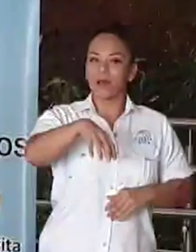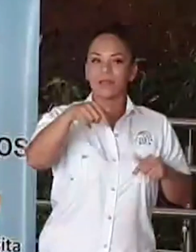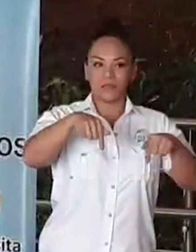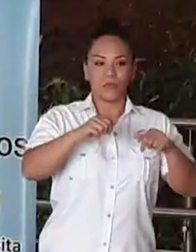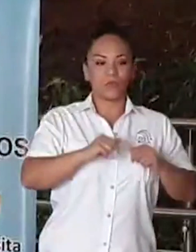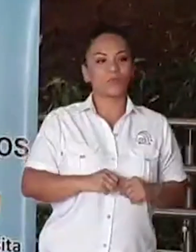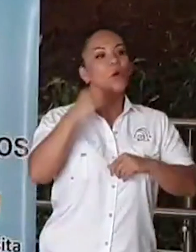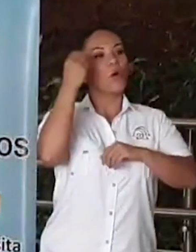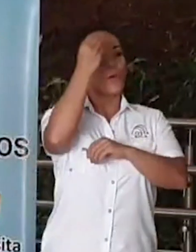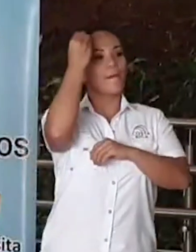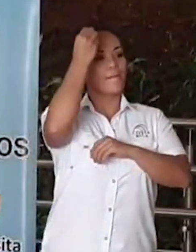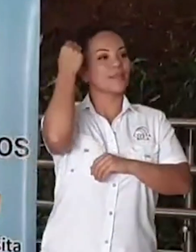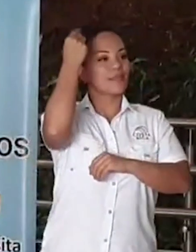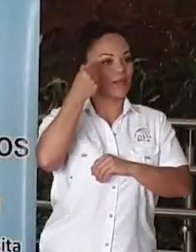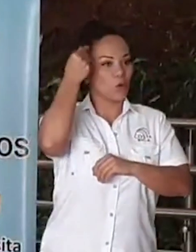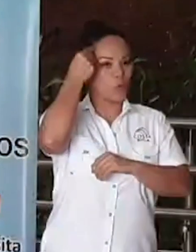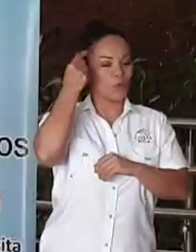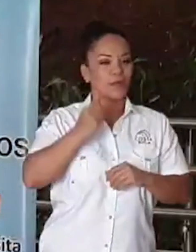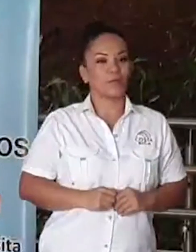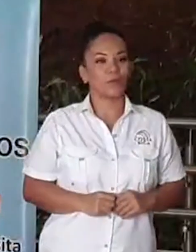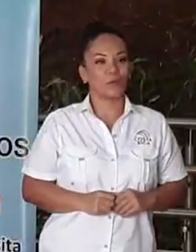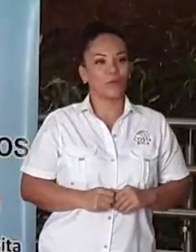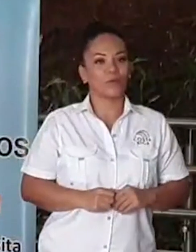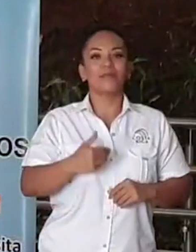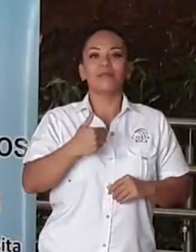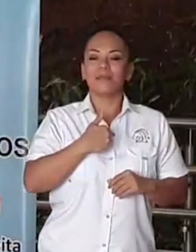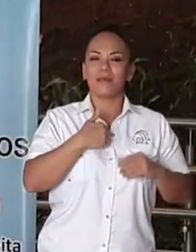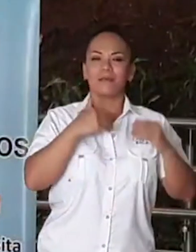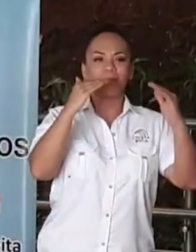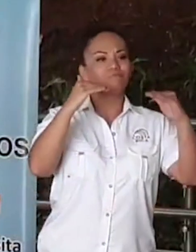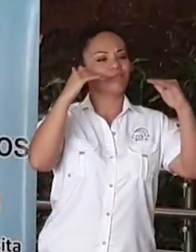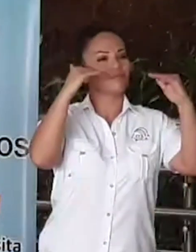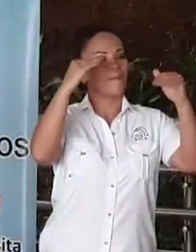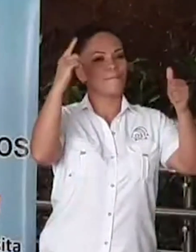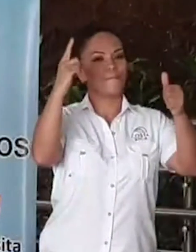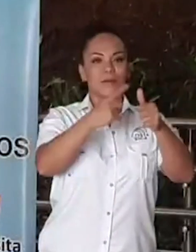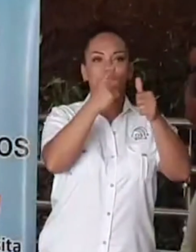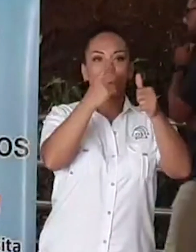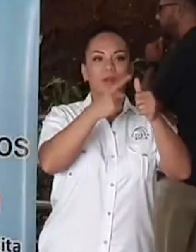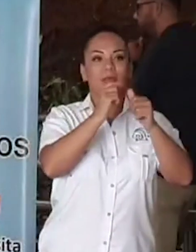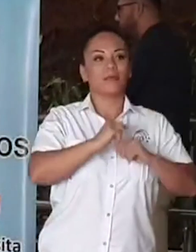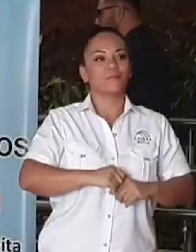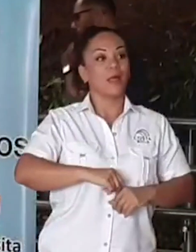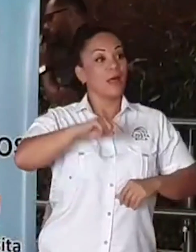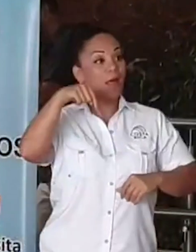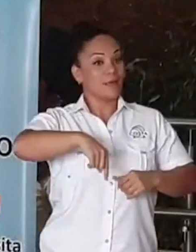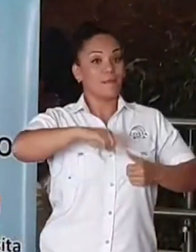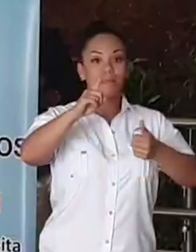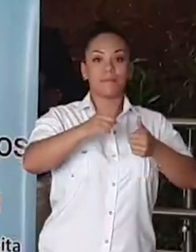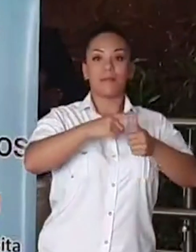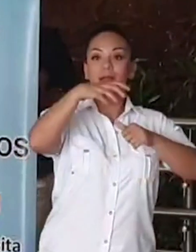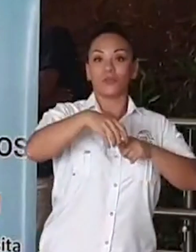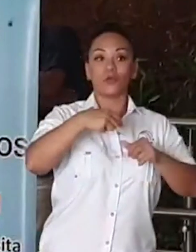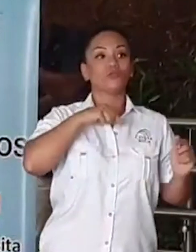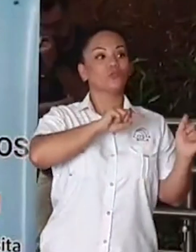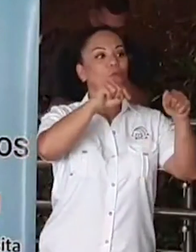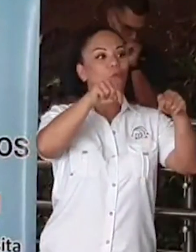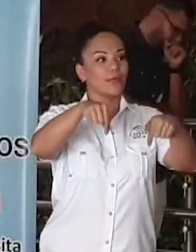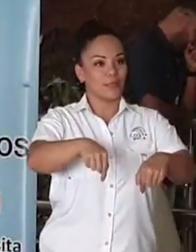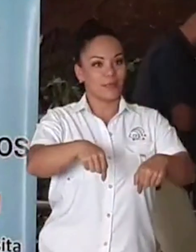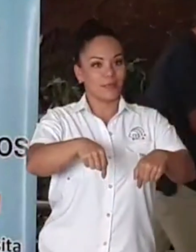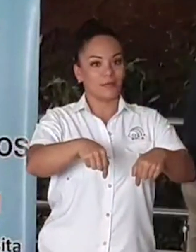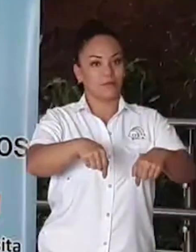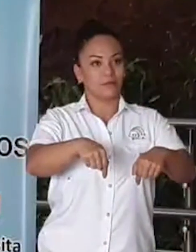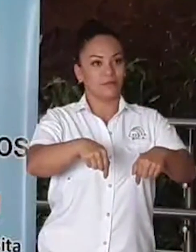obviamente el gobierno le tiene un alto grado de prioridad. Fue el primer cantón al que yo vine como Presidente